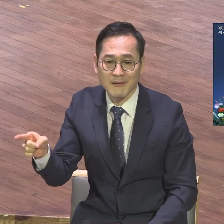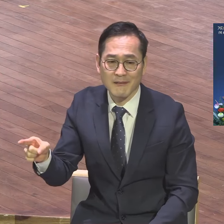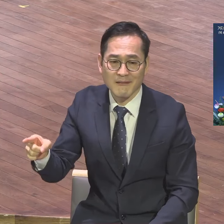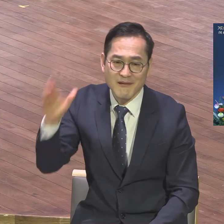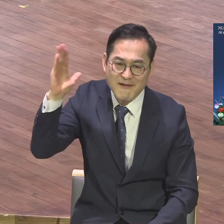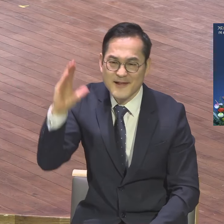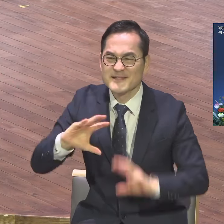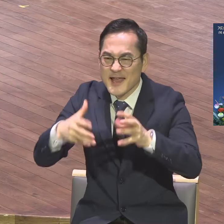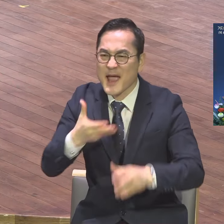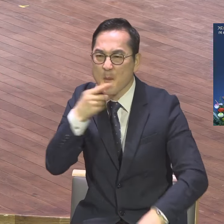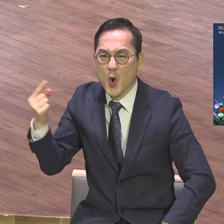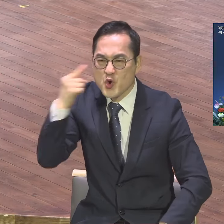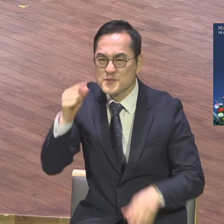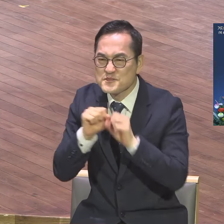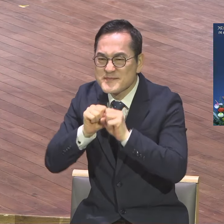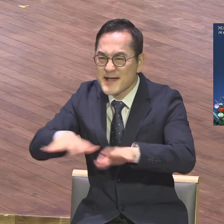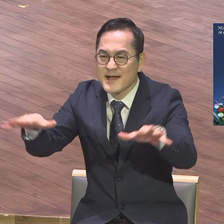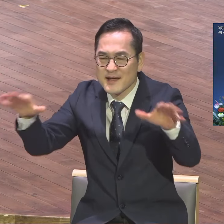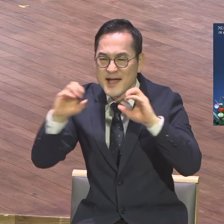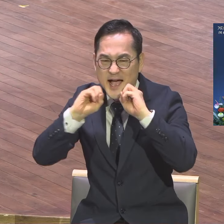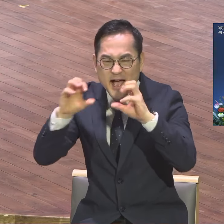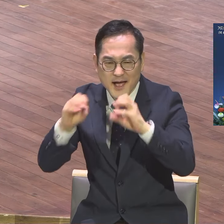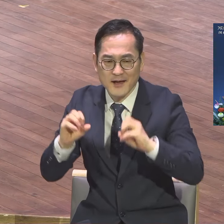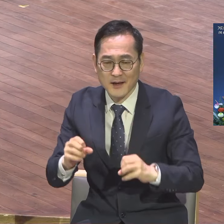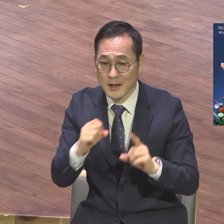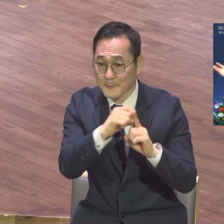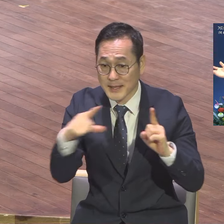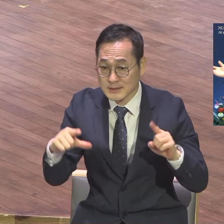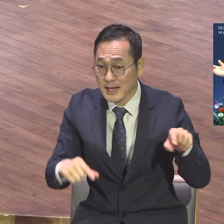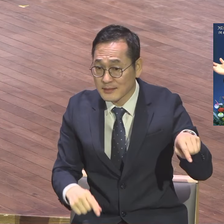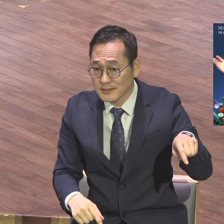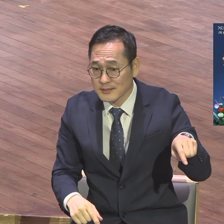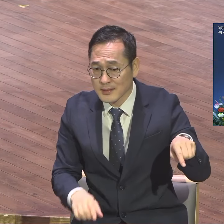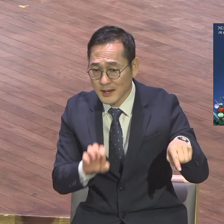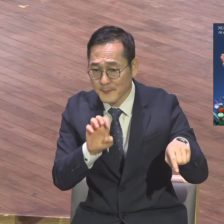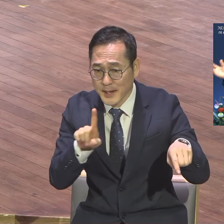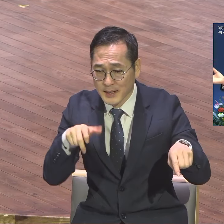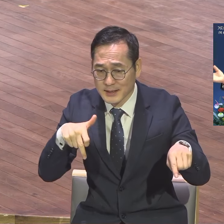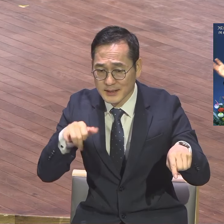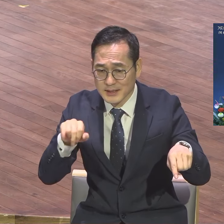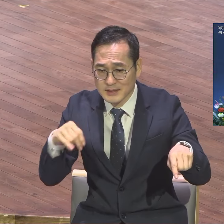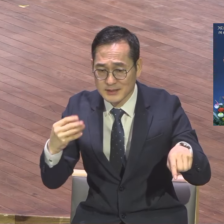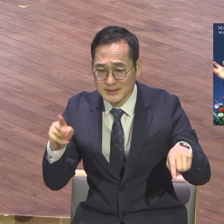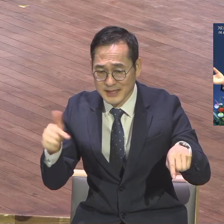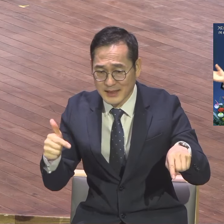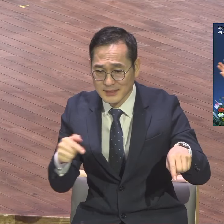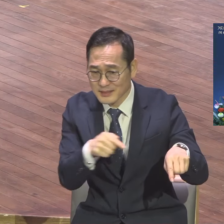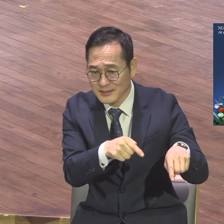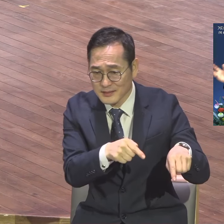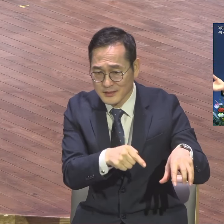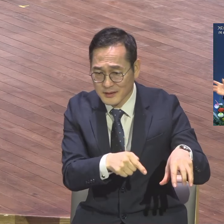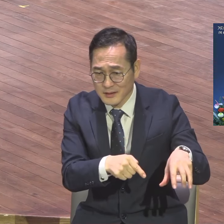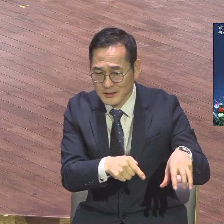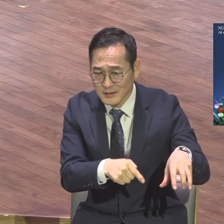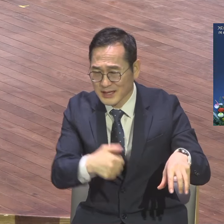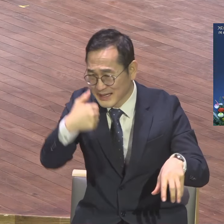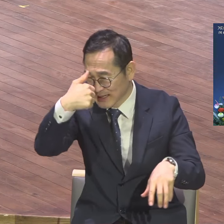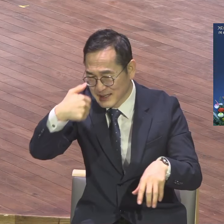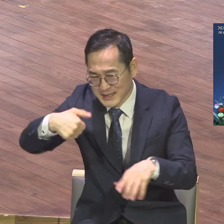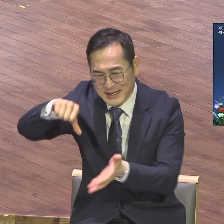파키스탄에서 지금 계속 이란하고 싸우고 있잖아요. 그런데 막